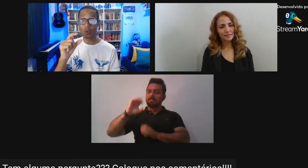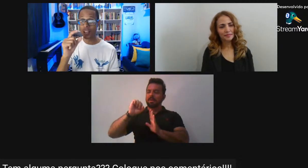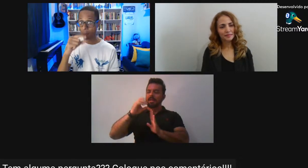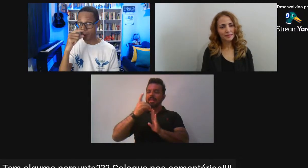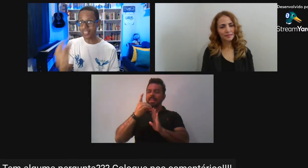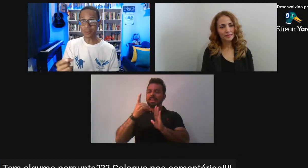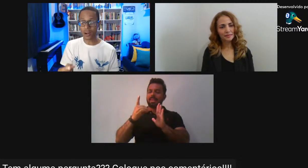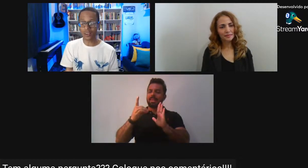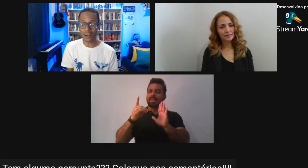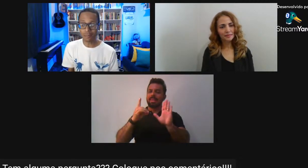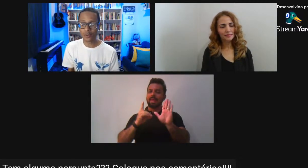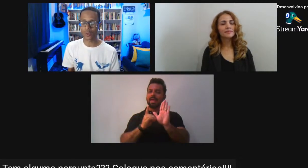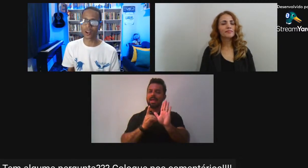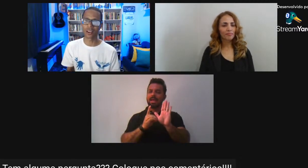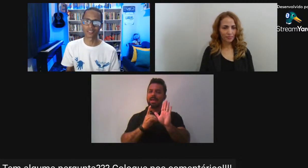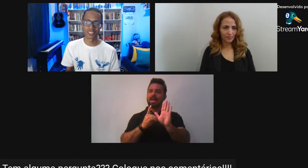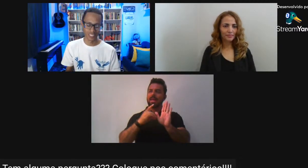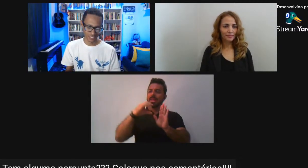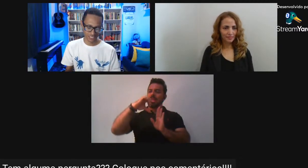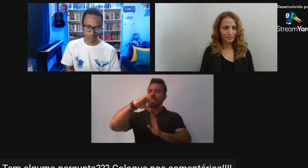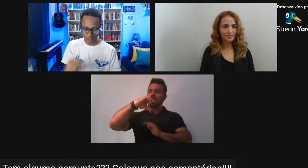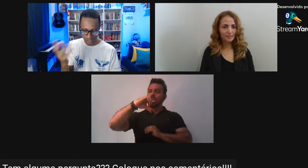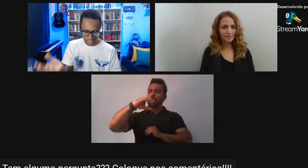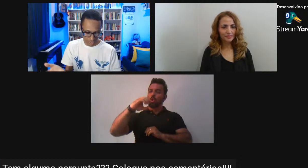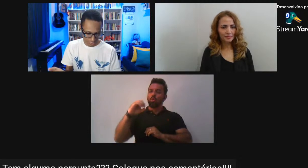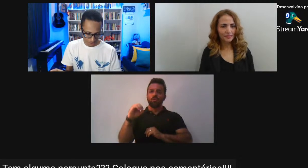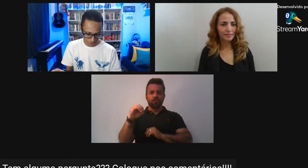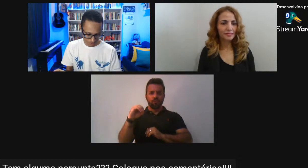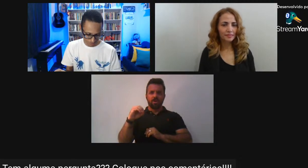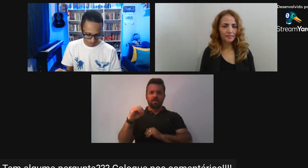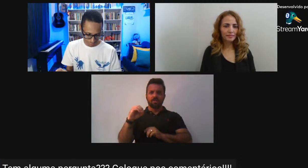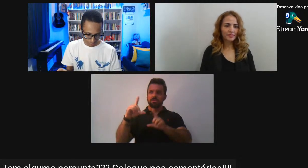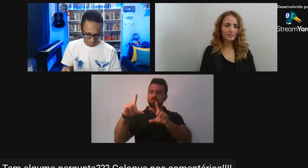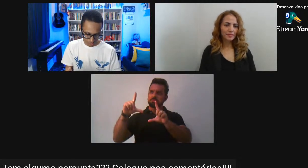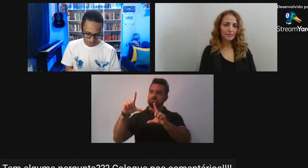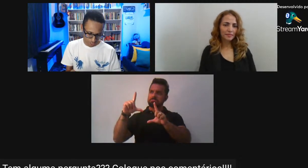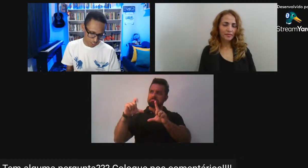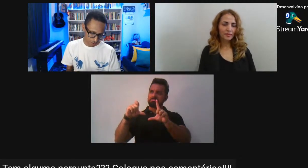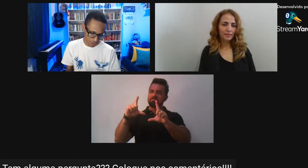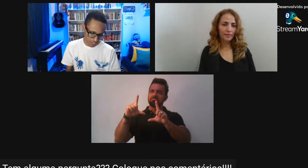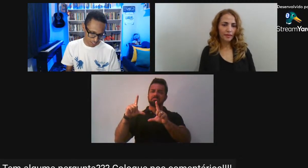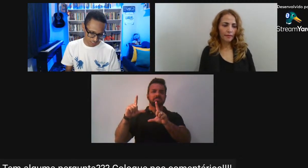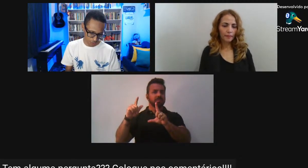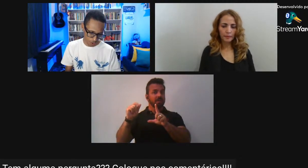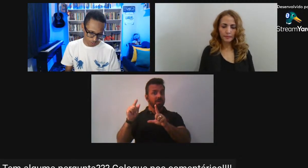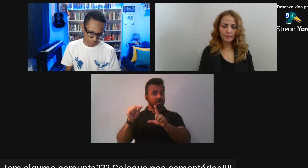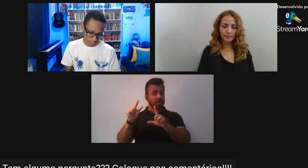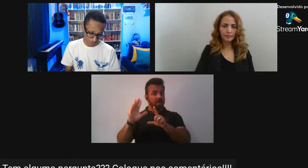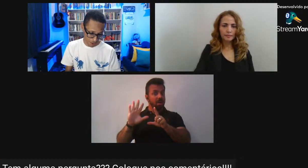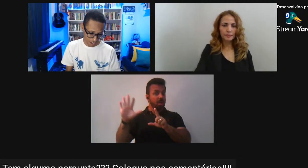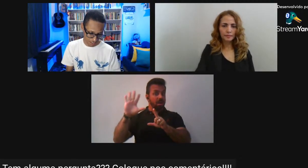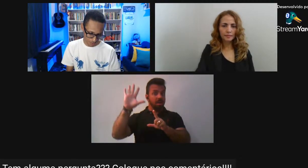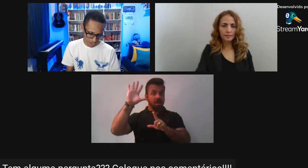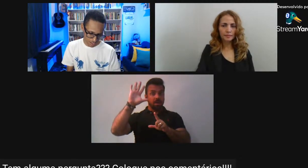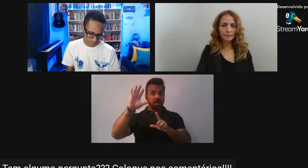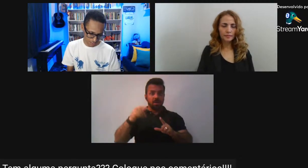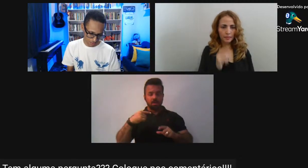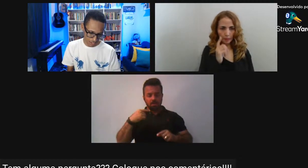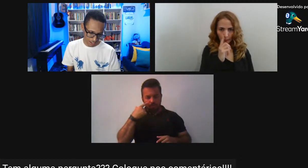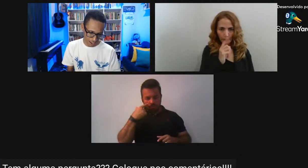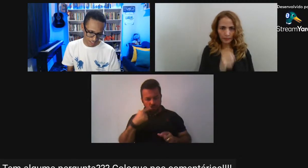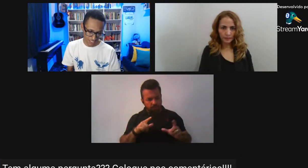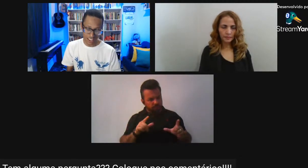A 3x4 Preta e branca Era muito caro Colorido Então Então Quando a gente Vê Nessas fotos Aqui As imagens São